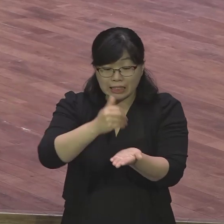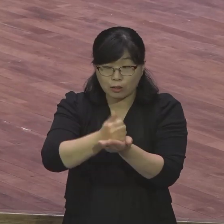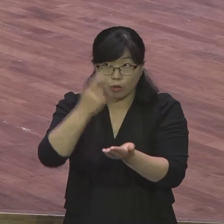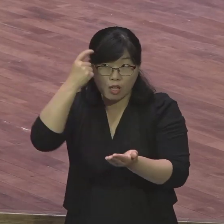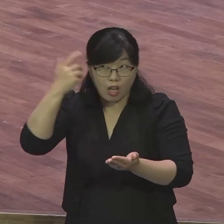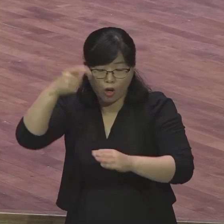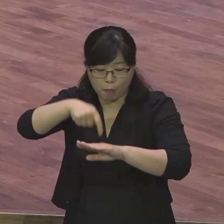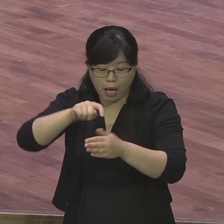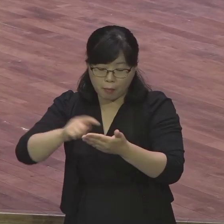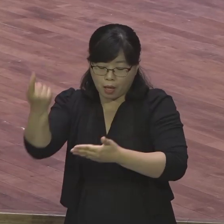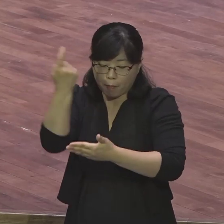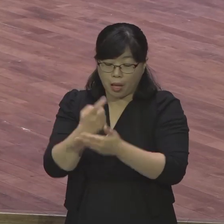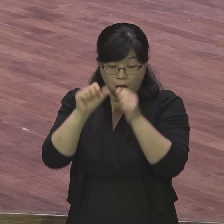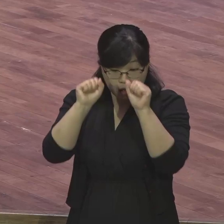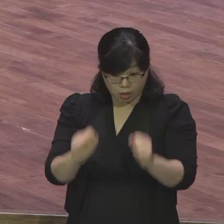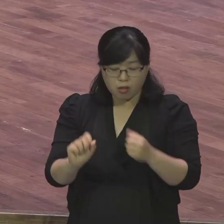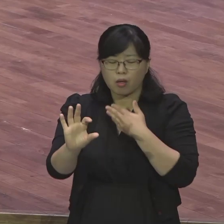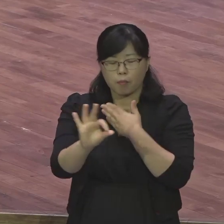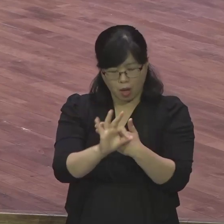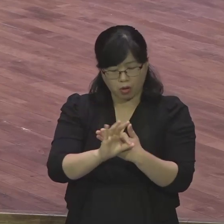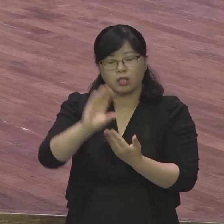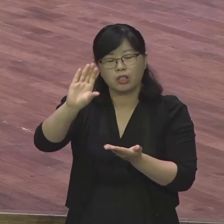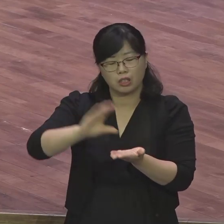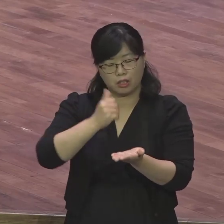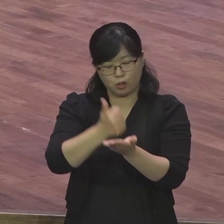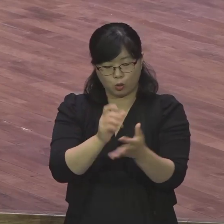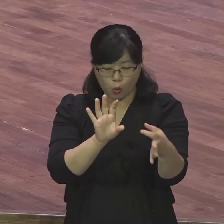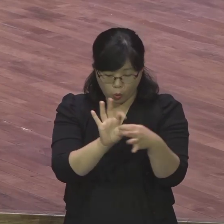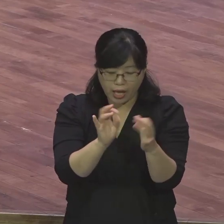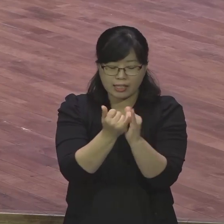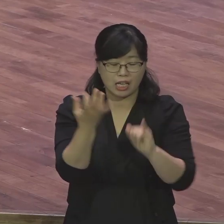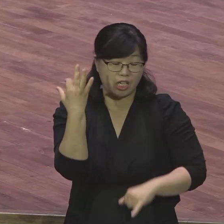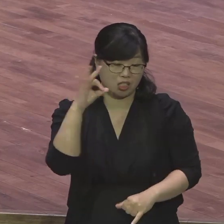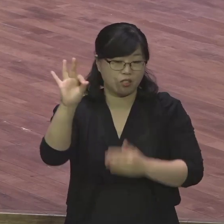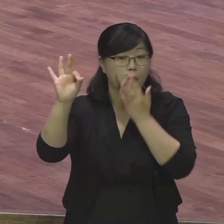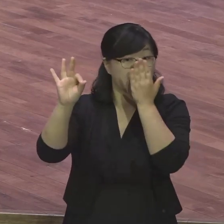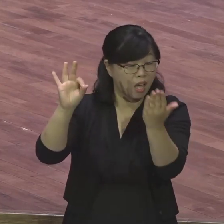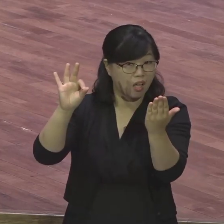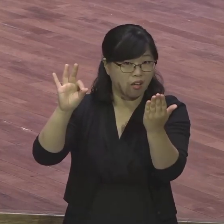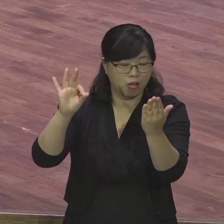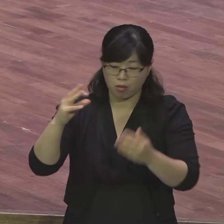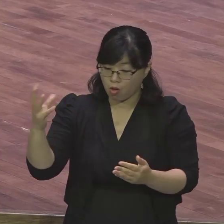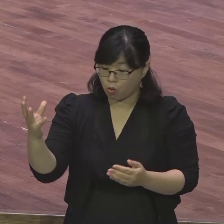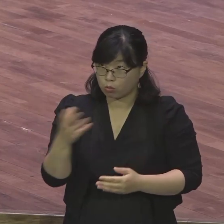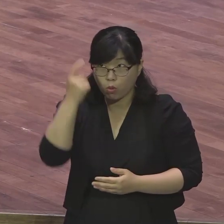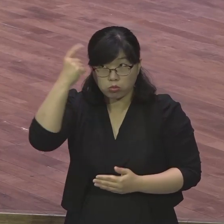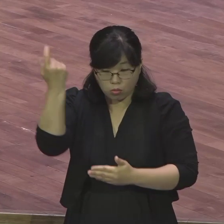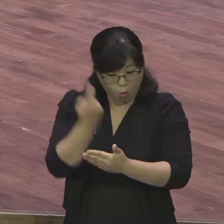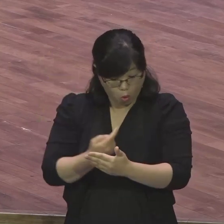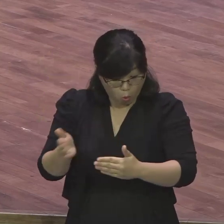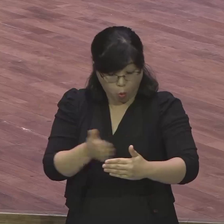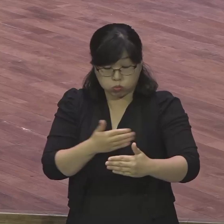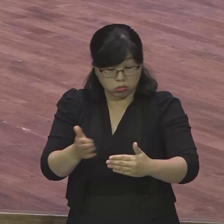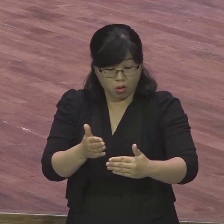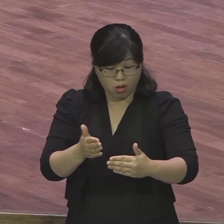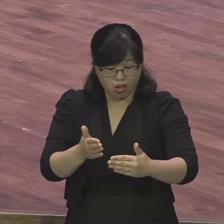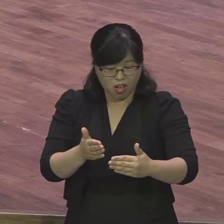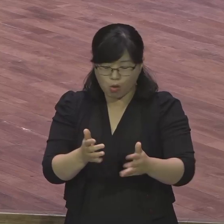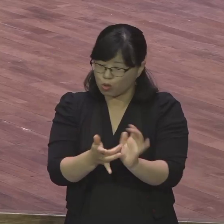그리스도 영이 없는 사람은 하나님 사람 아니에요. 왜 교회를 다니다가 그만두고 영원히 안 다니냐?